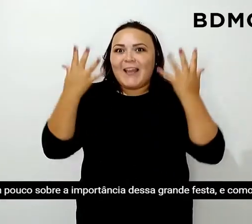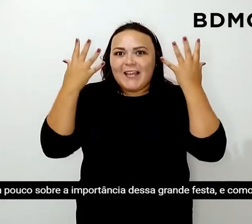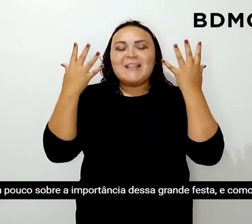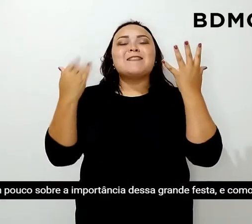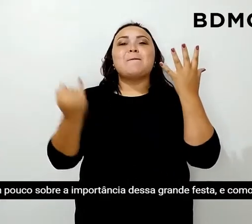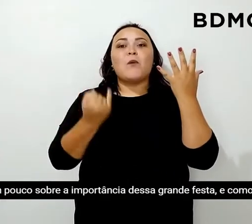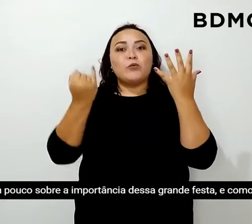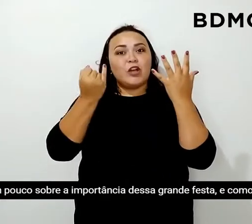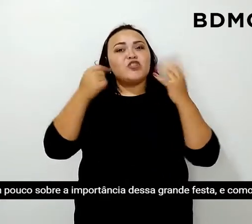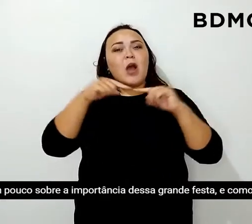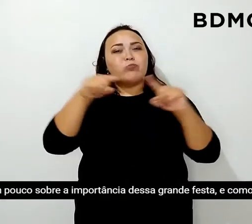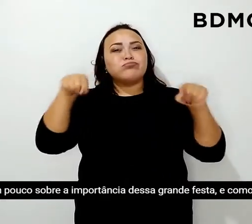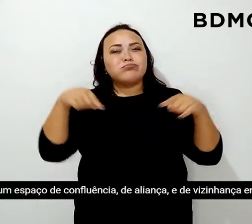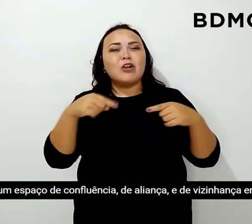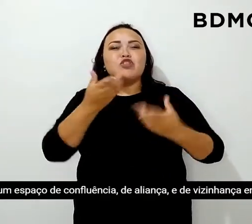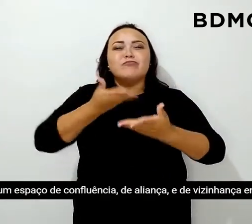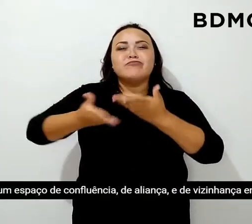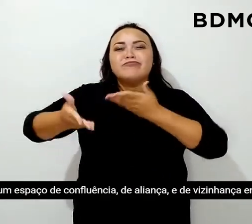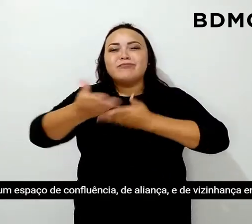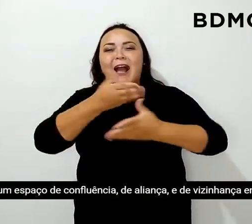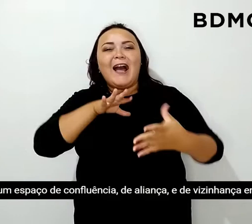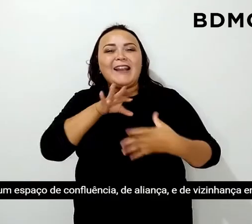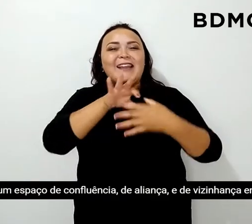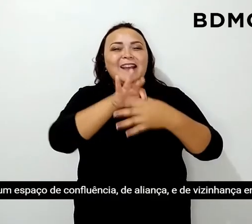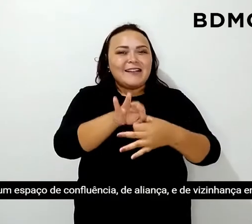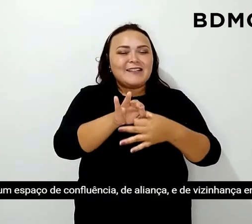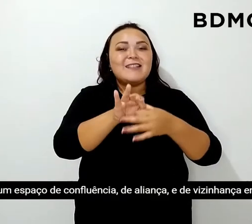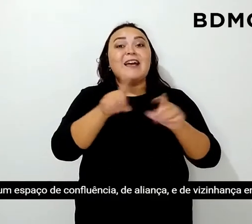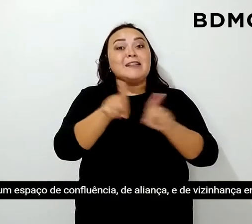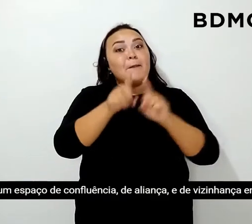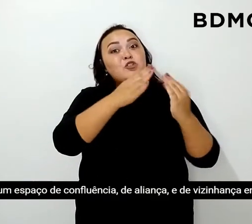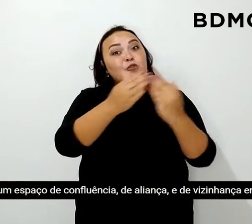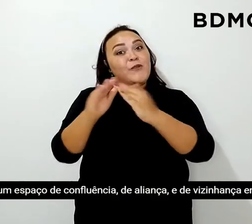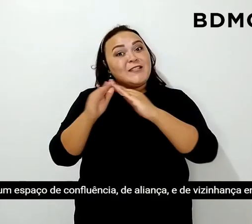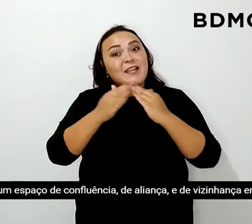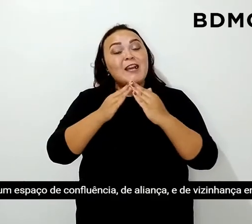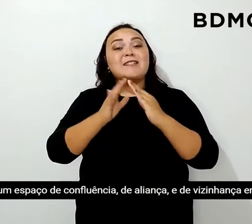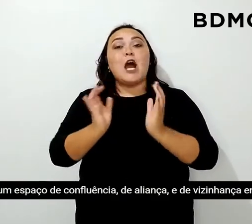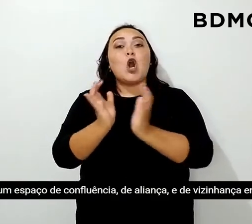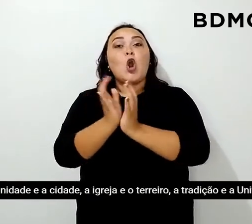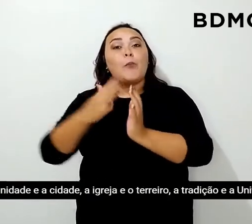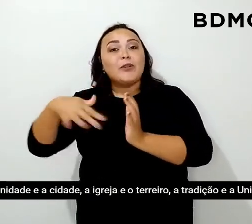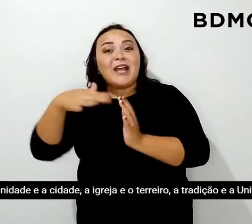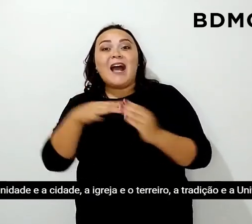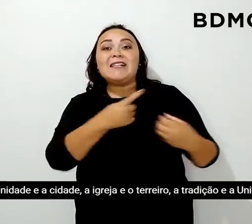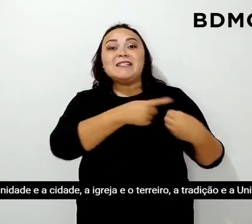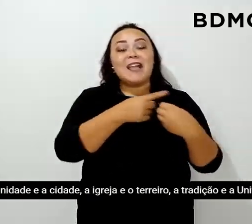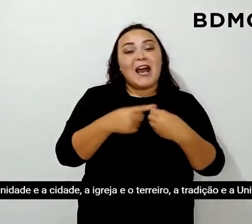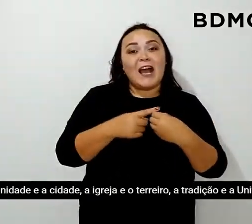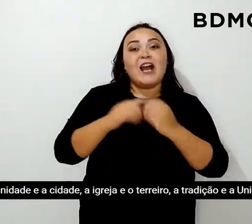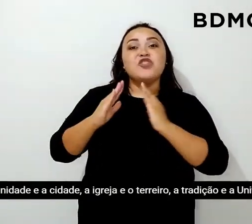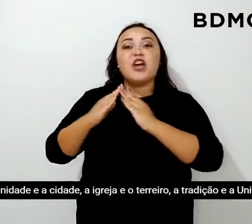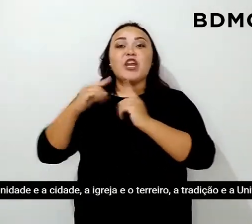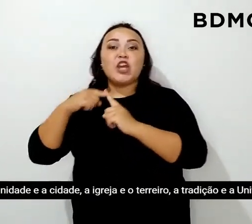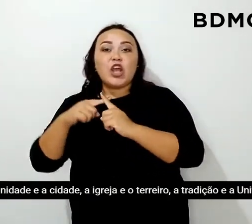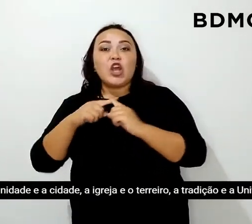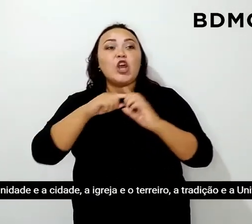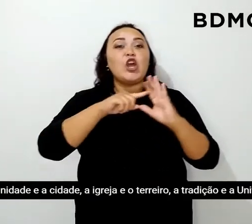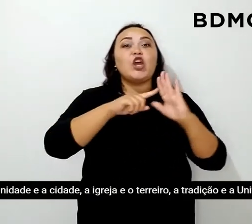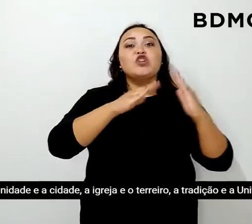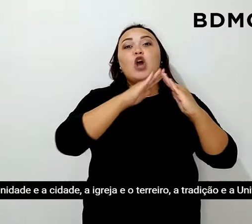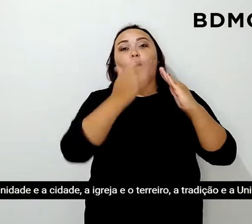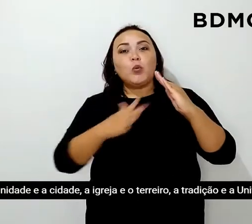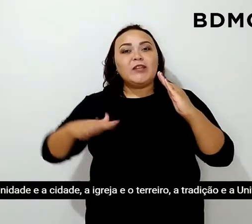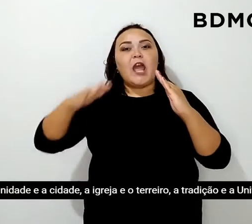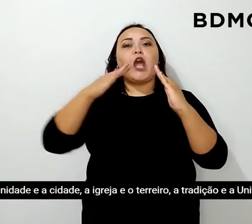dessa grande festa e como ela é um espaço de confluência, de aliança e de vizinhança entre a comunidade e a cidade, a igreja e o